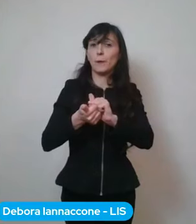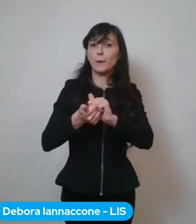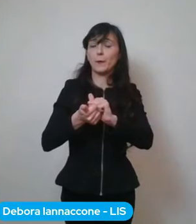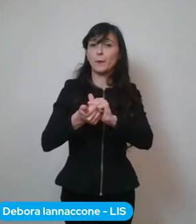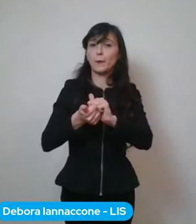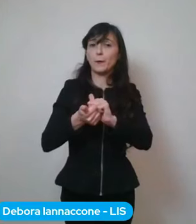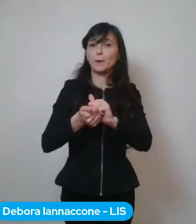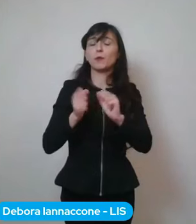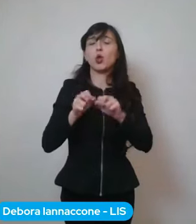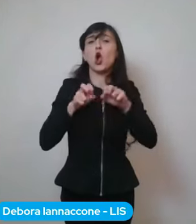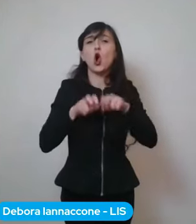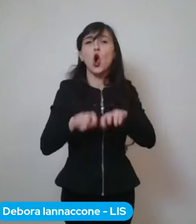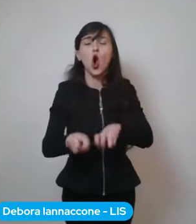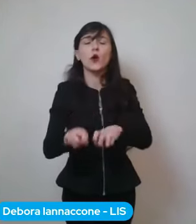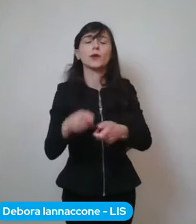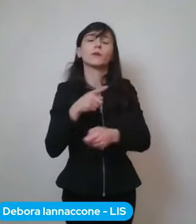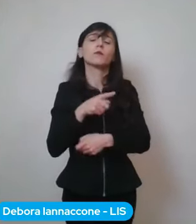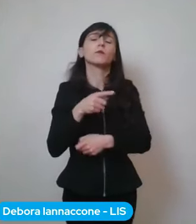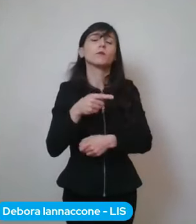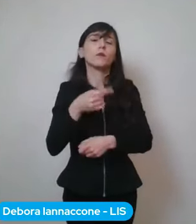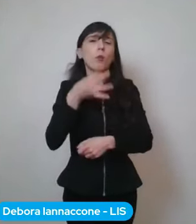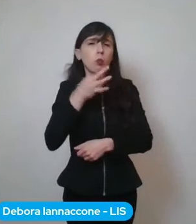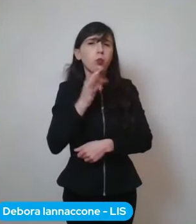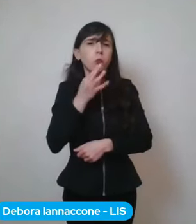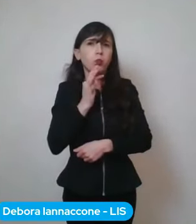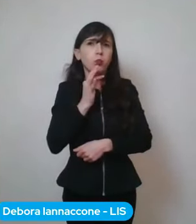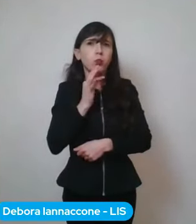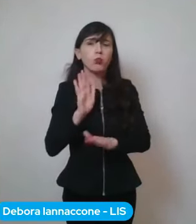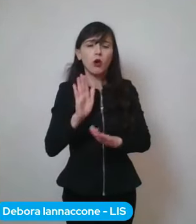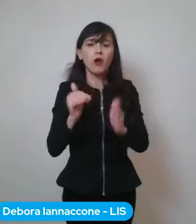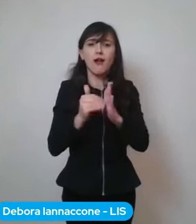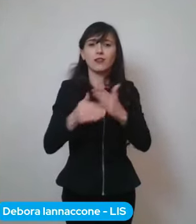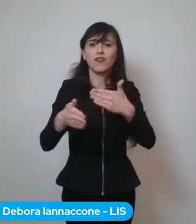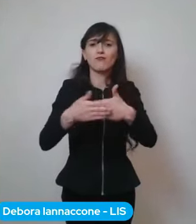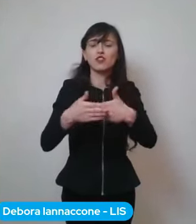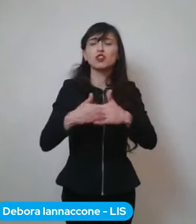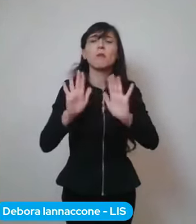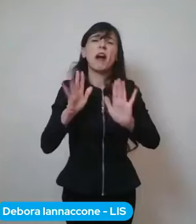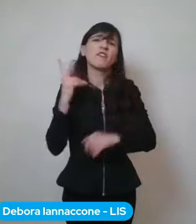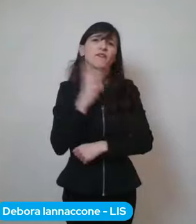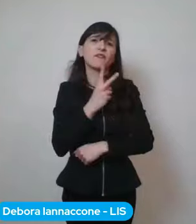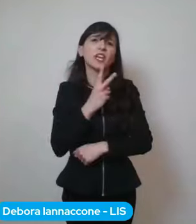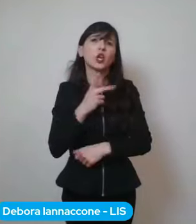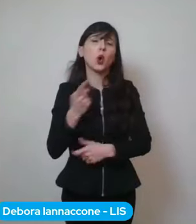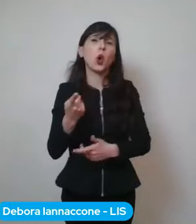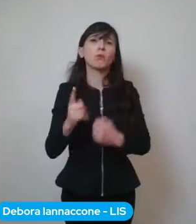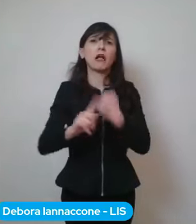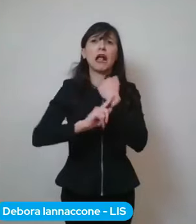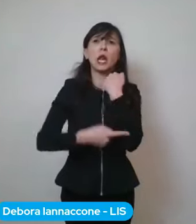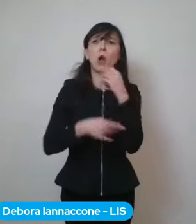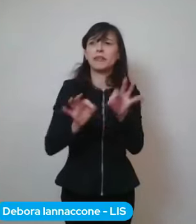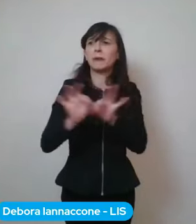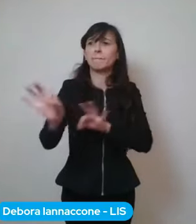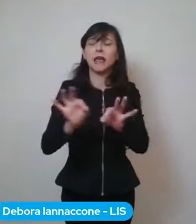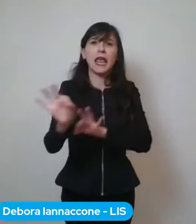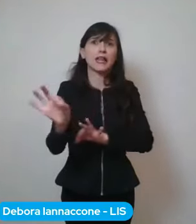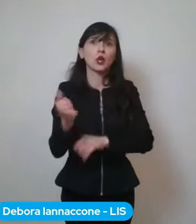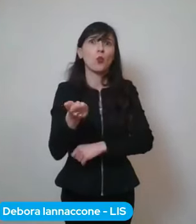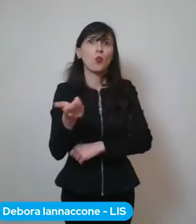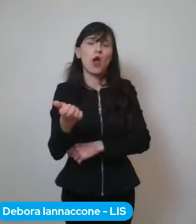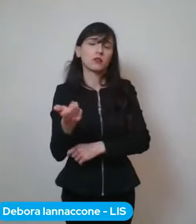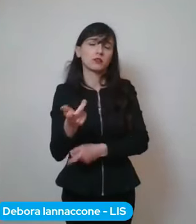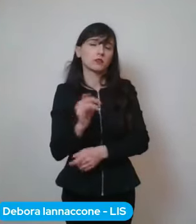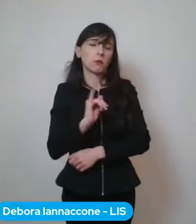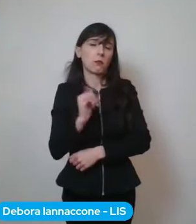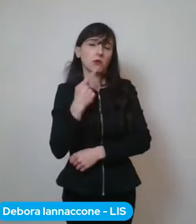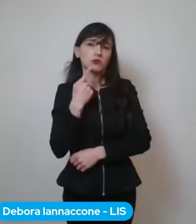quindi la corsa è consentita non distante da casa ma non c'è mai stata una vera e propria definizione definizione in termini di metri